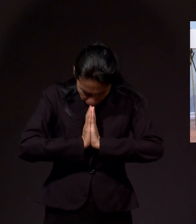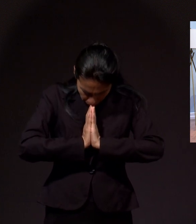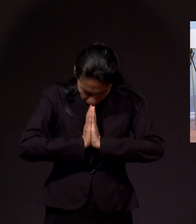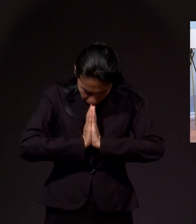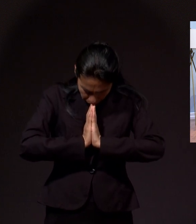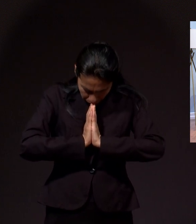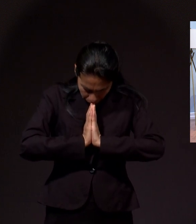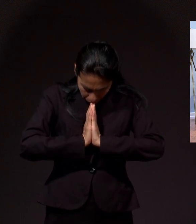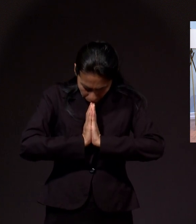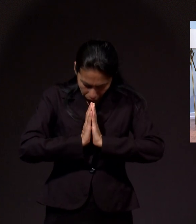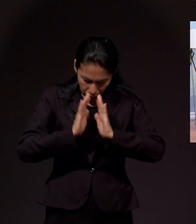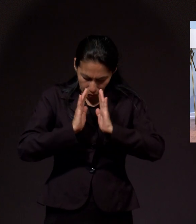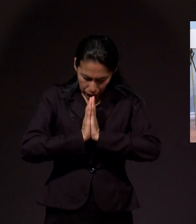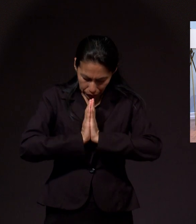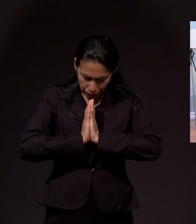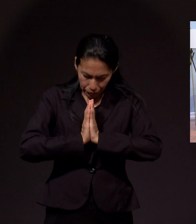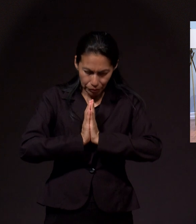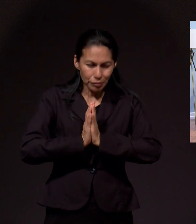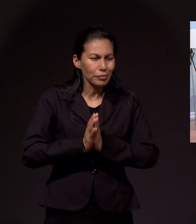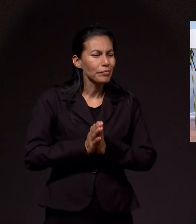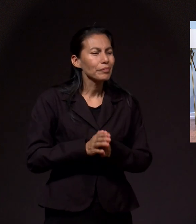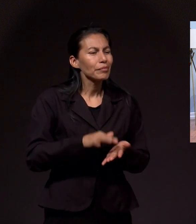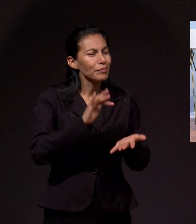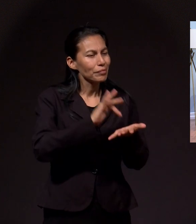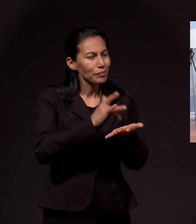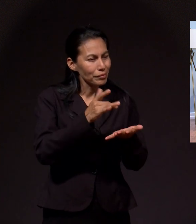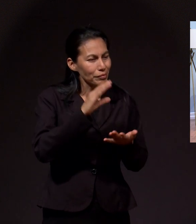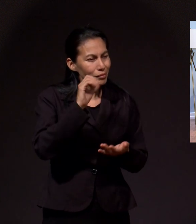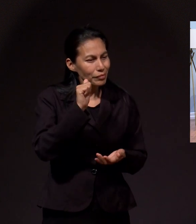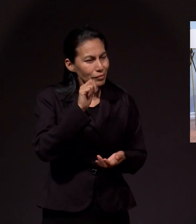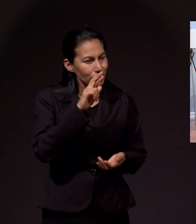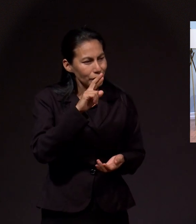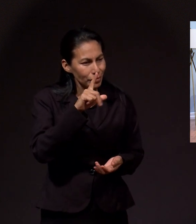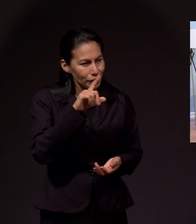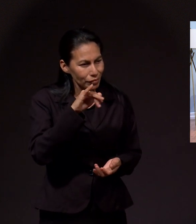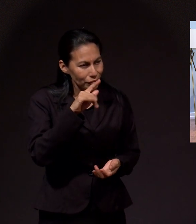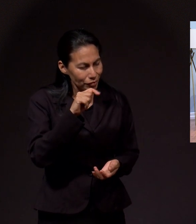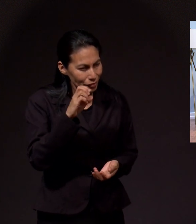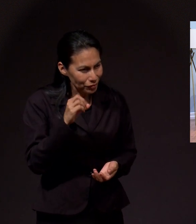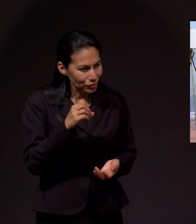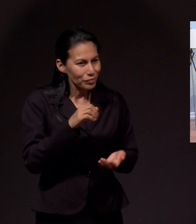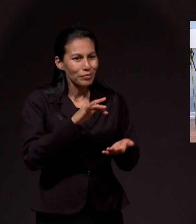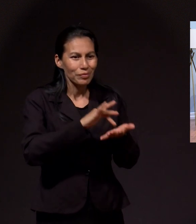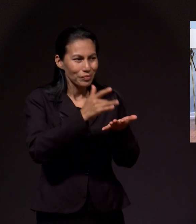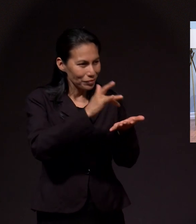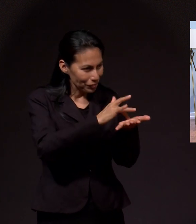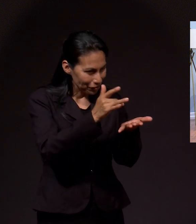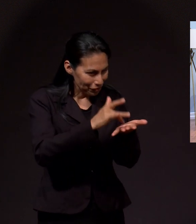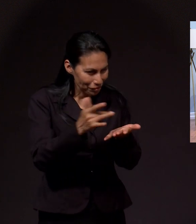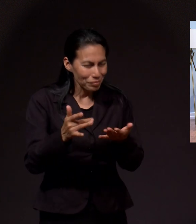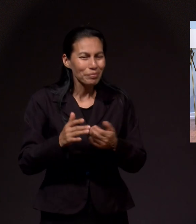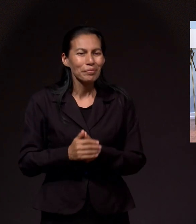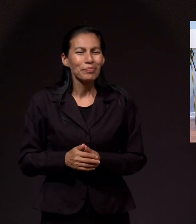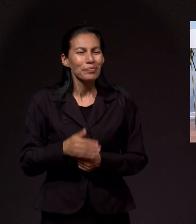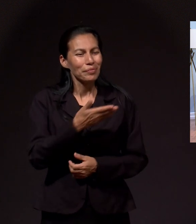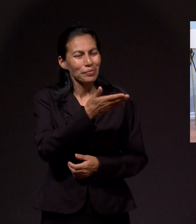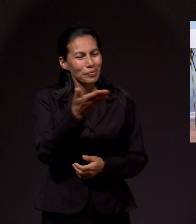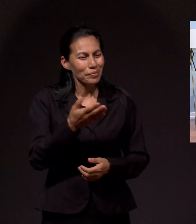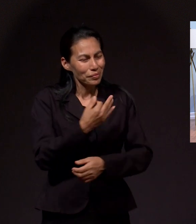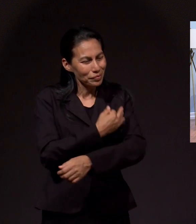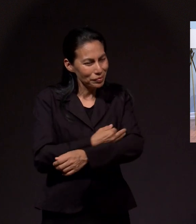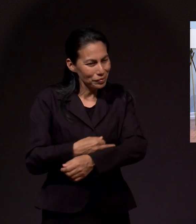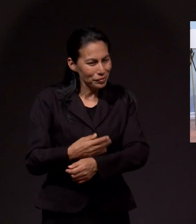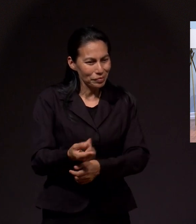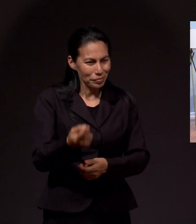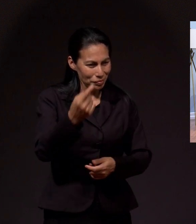Amén. Amén. Gracias, Carlitos. Gracias, Célvis. Gracias, Carlitos. Gracias a